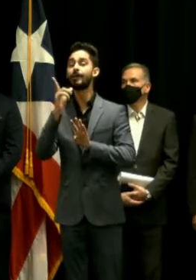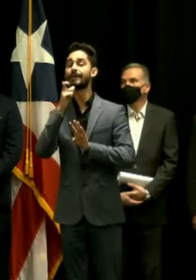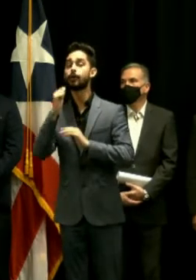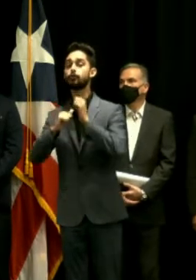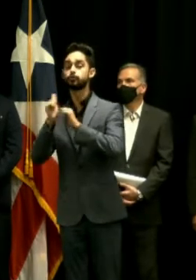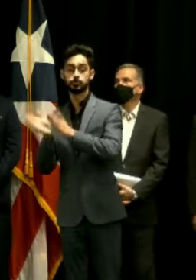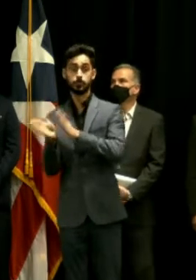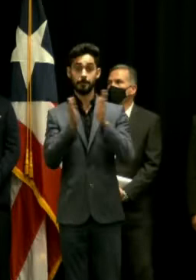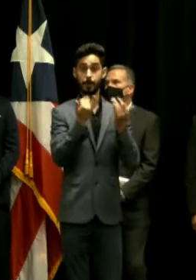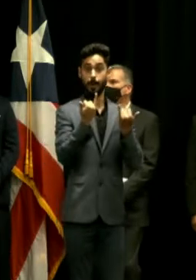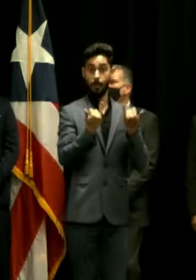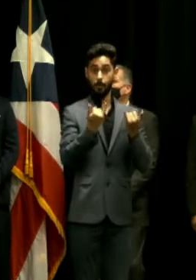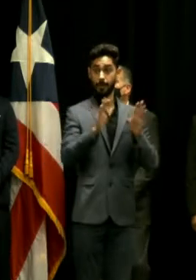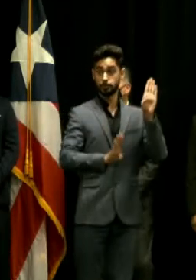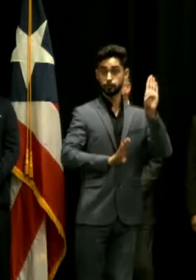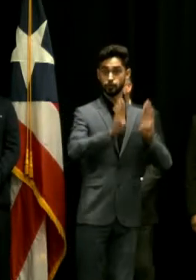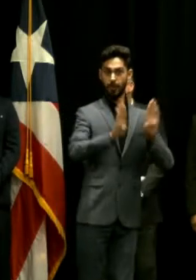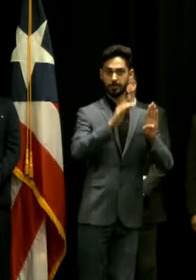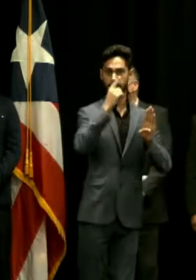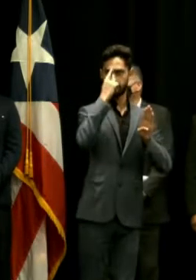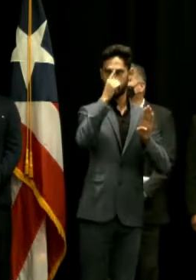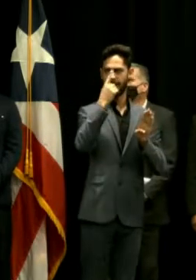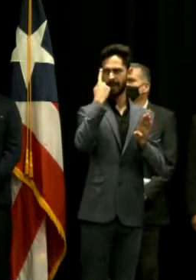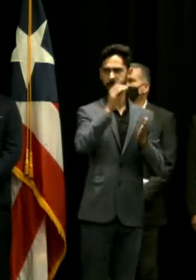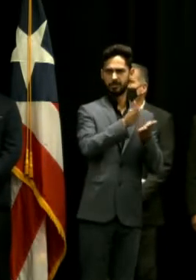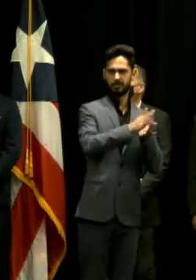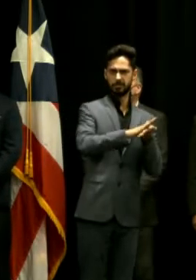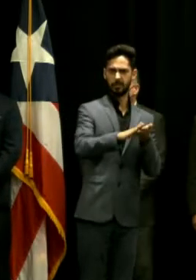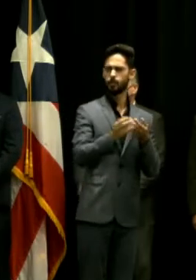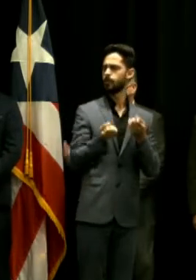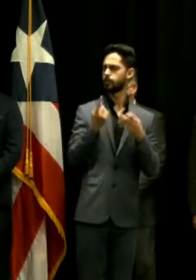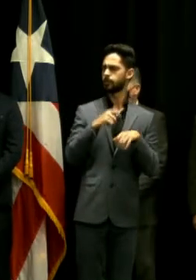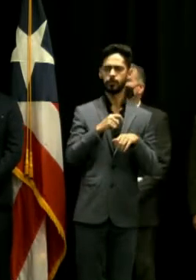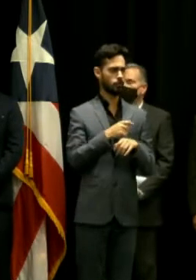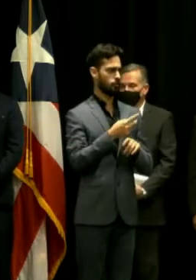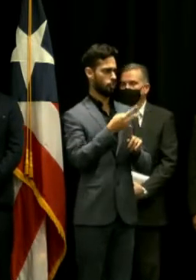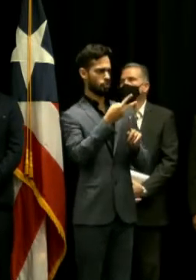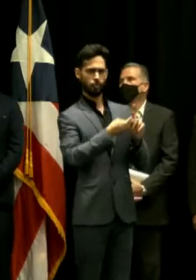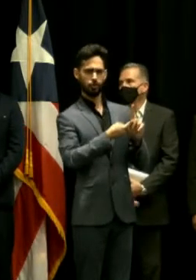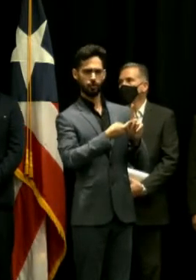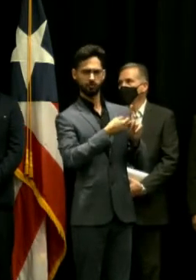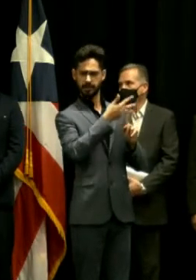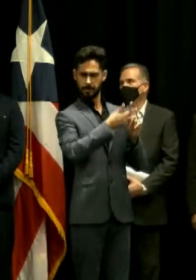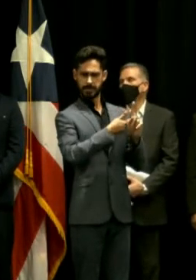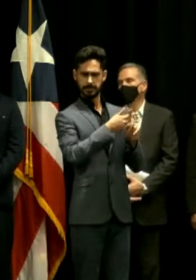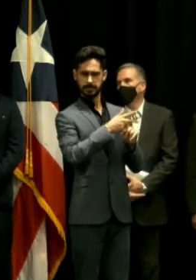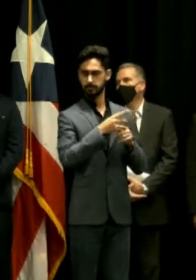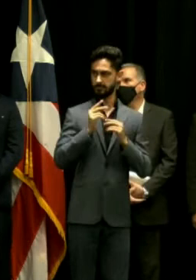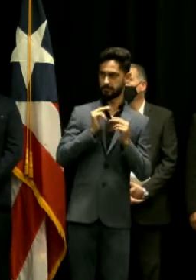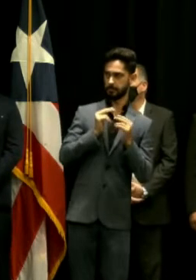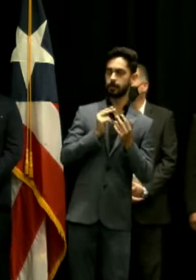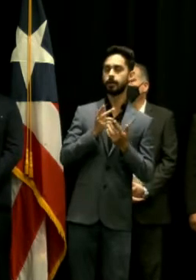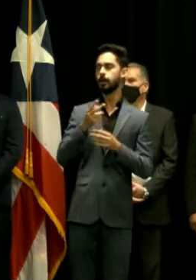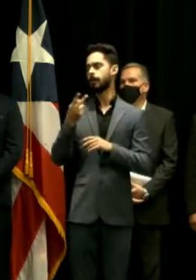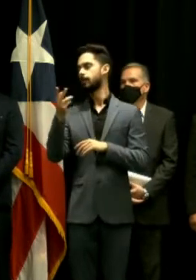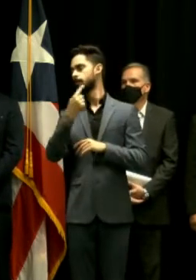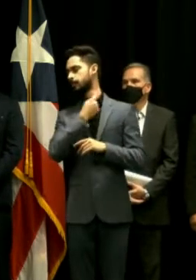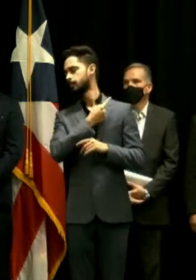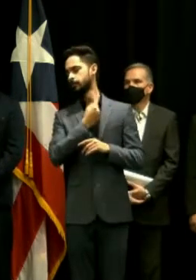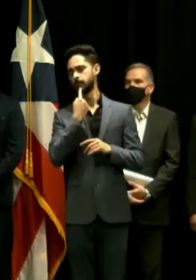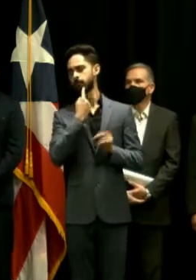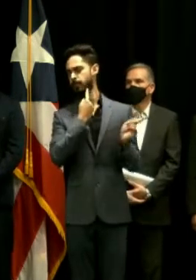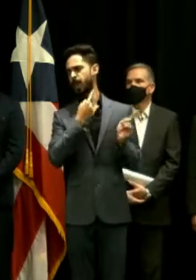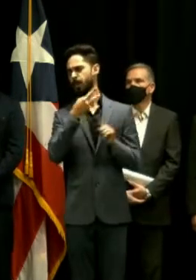un mes un mes y medio en dos o tres meses sale la subasta para el proceso de demolición para demolición